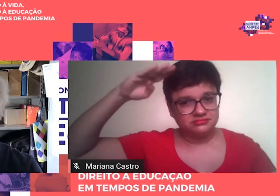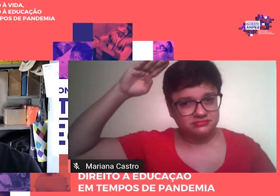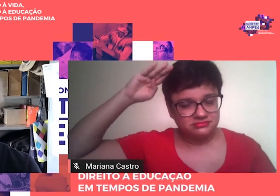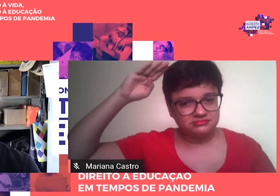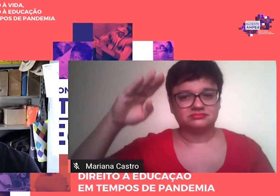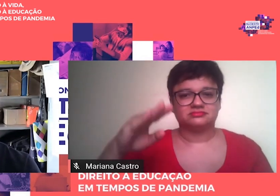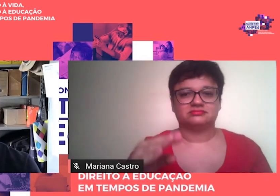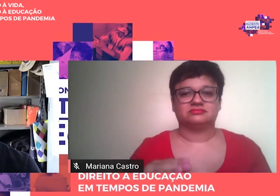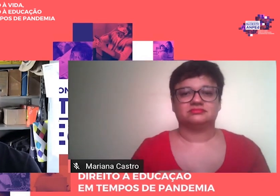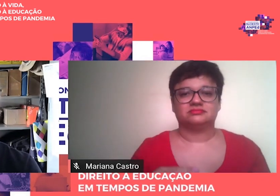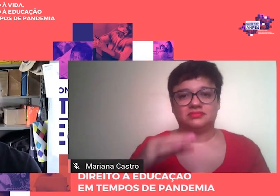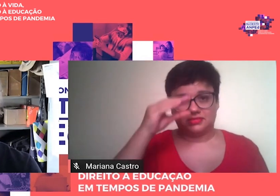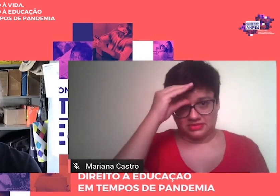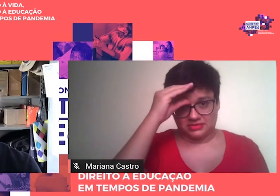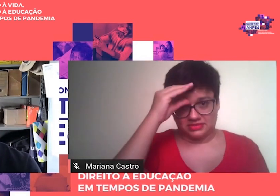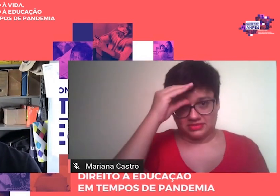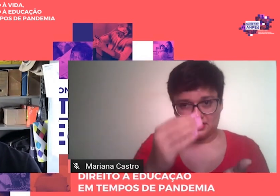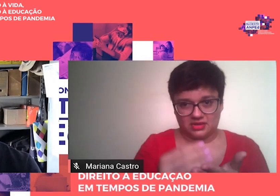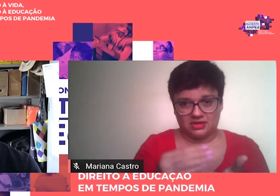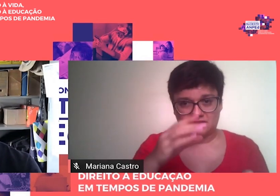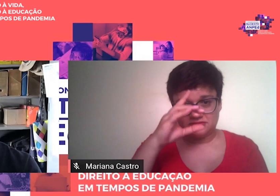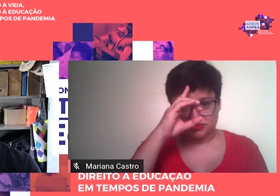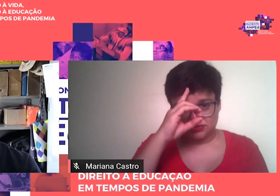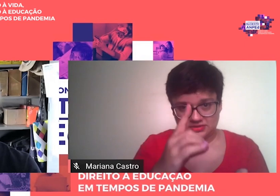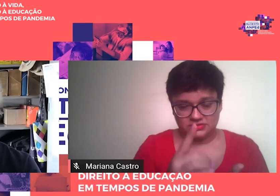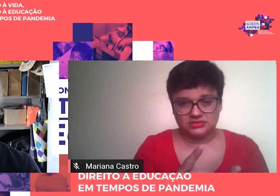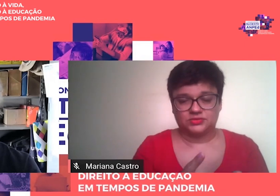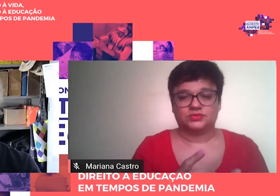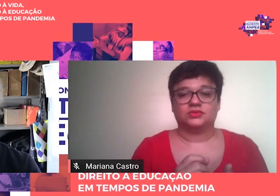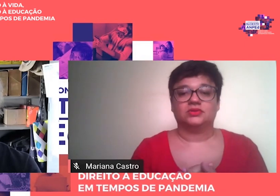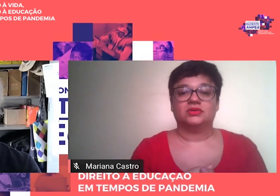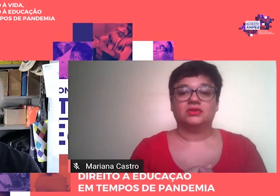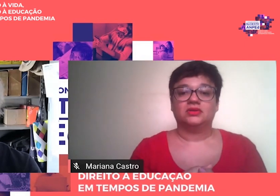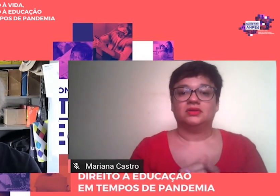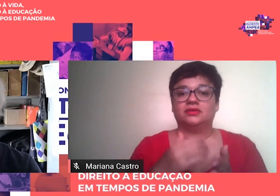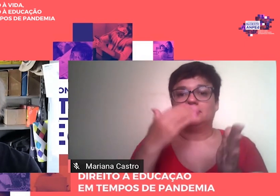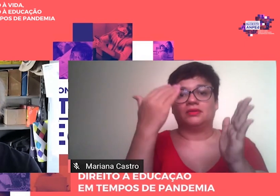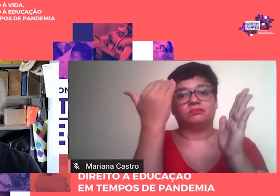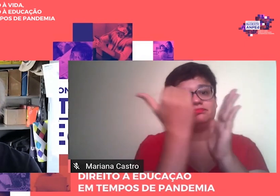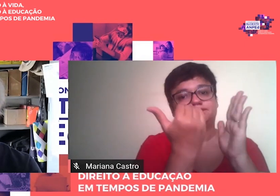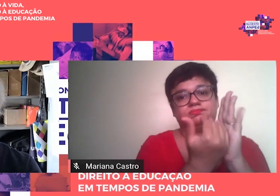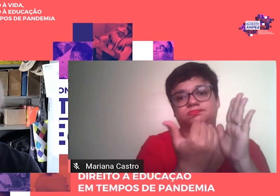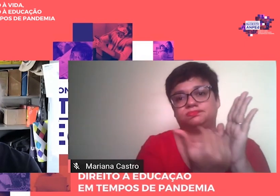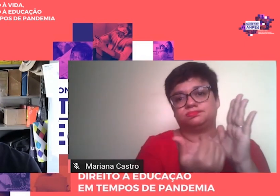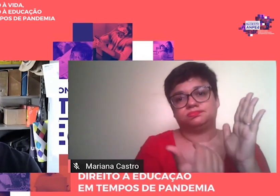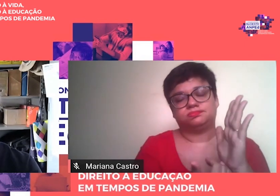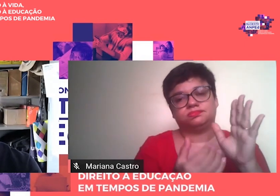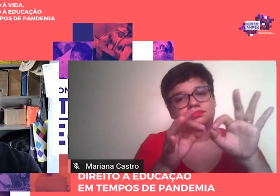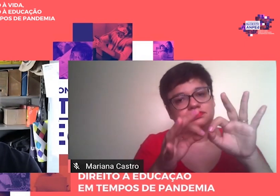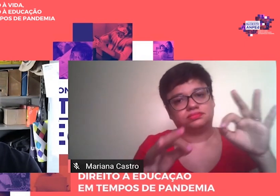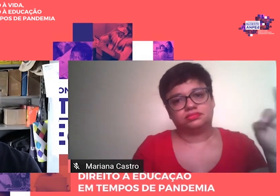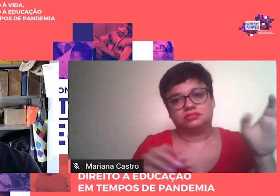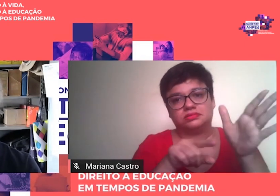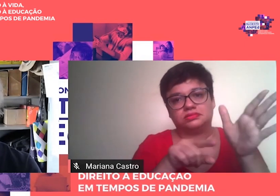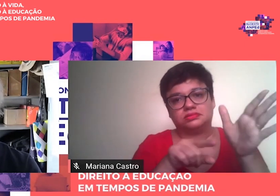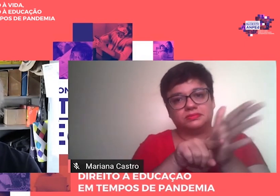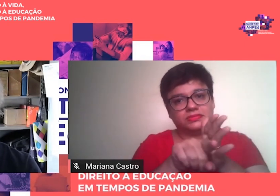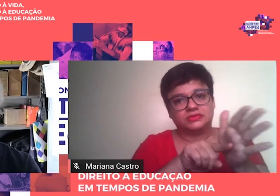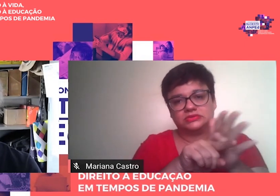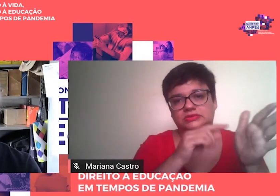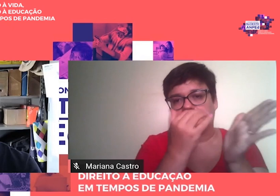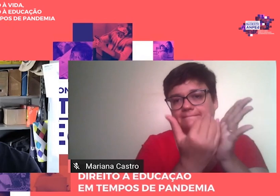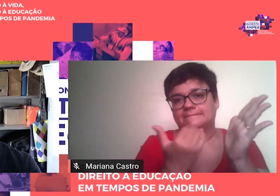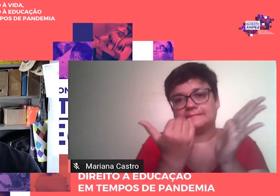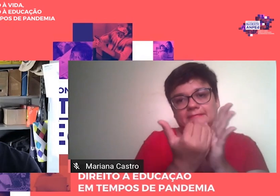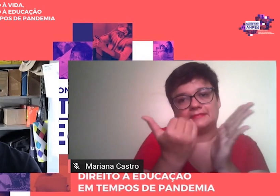dissertações. A lista das apropriações é longa e merece pesquisa sobre a formação de